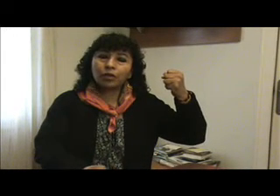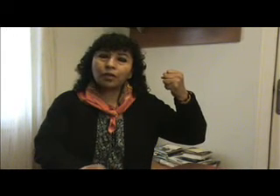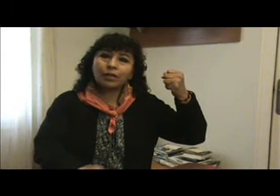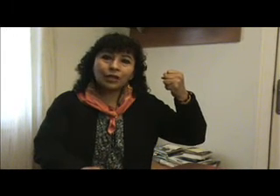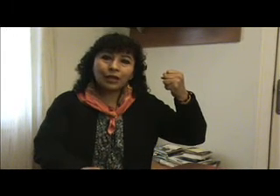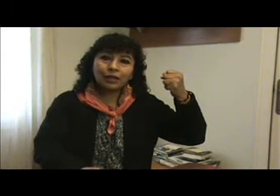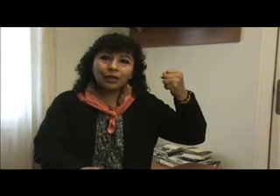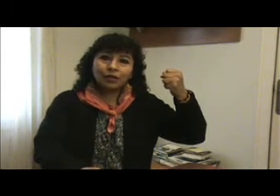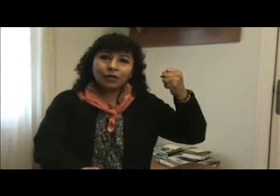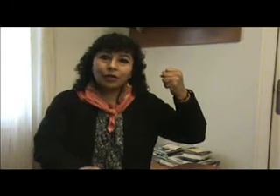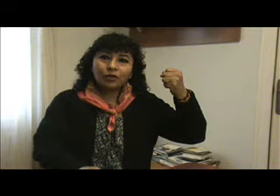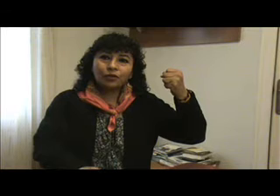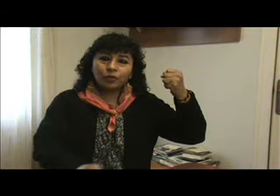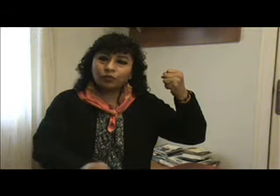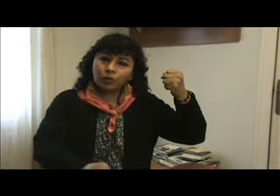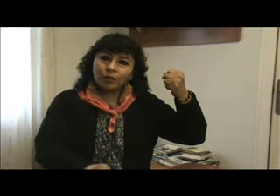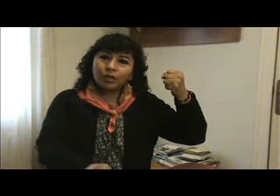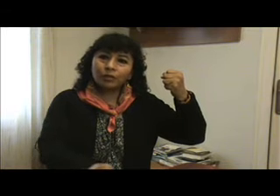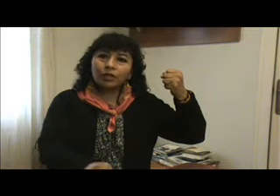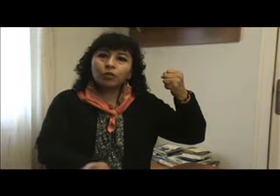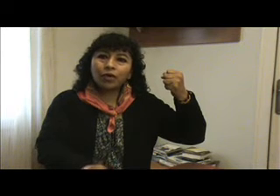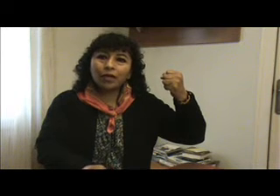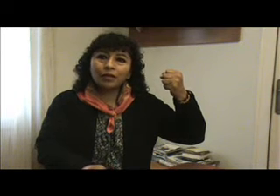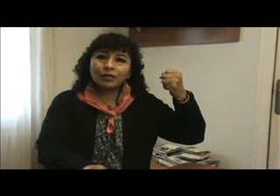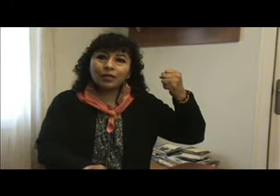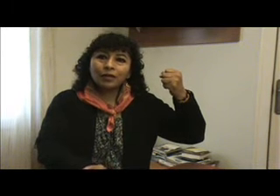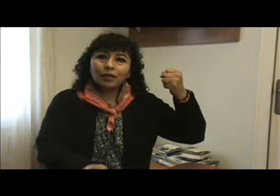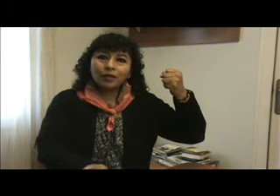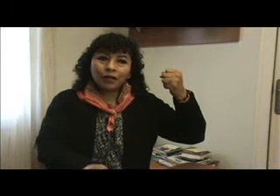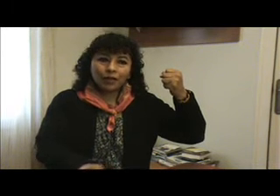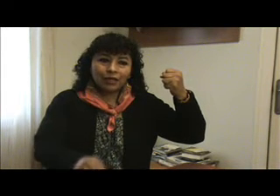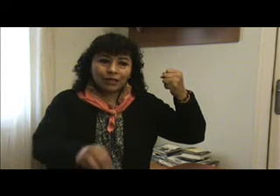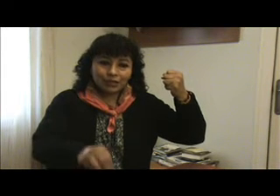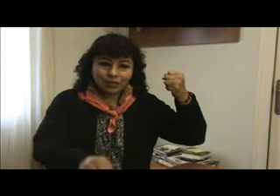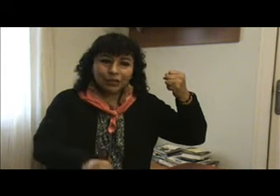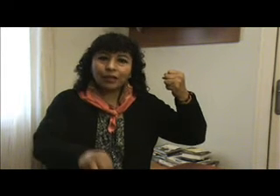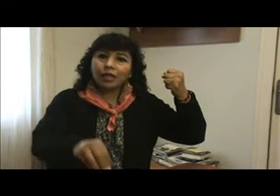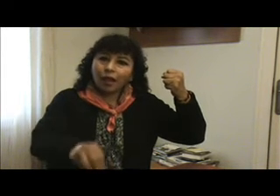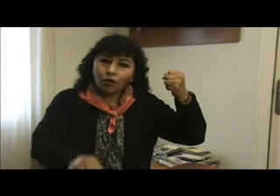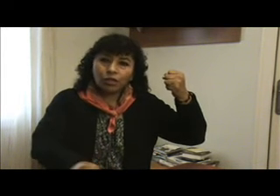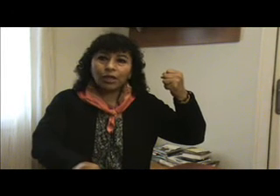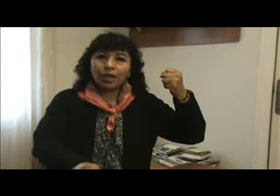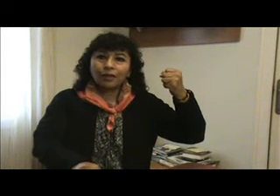por la libertad, fuimos fundamentalmente mujeres quienes día con día